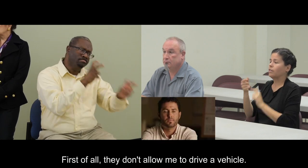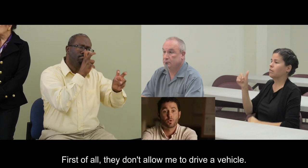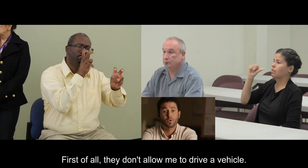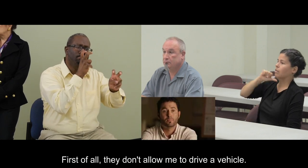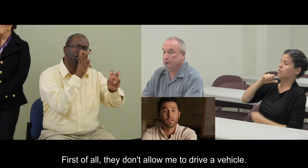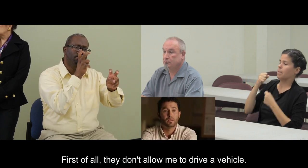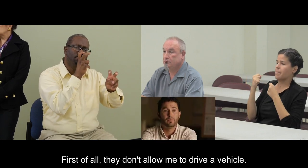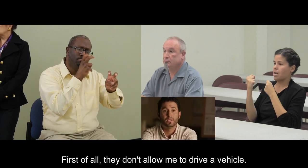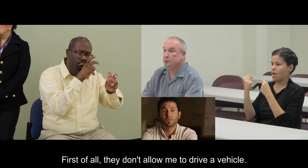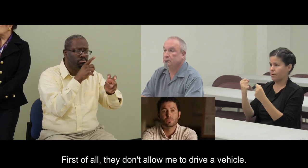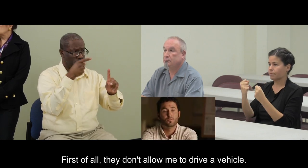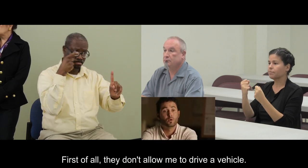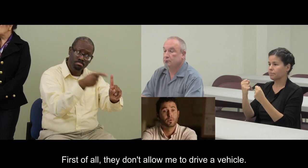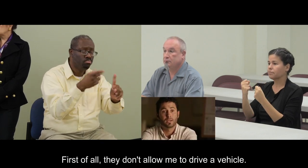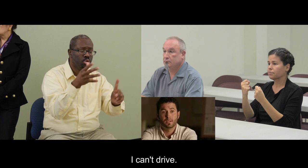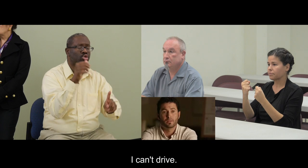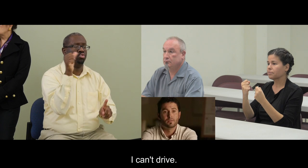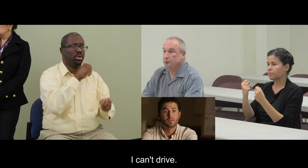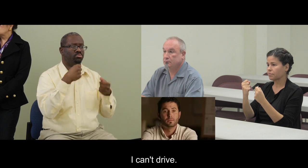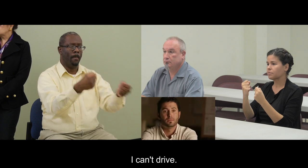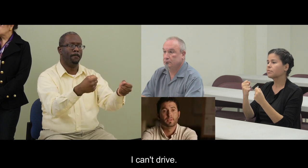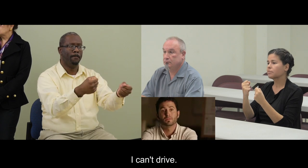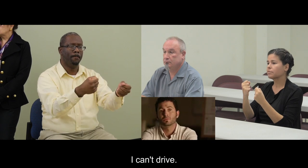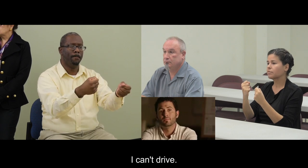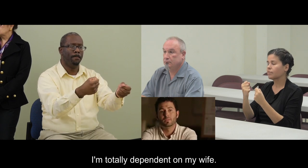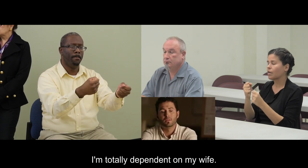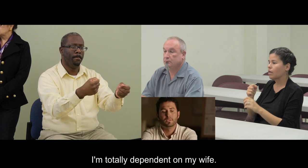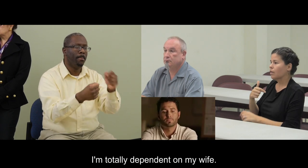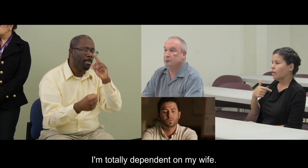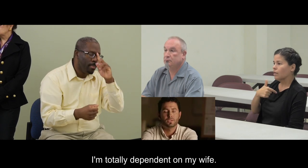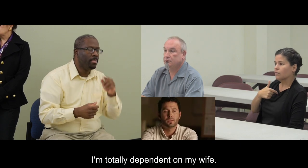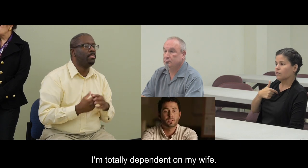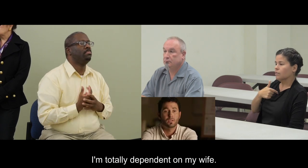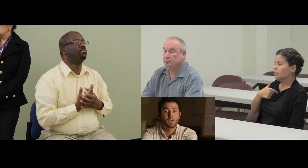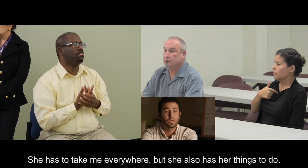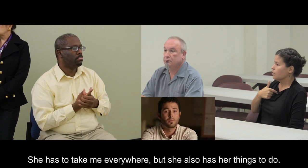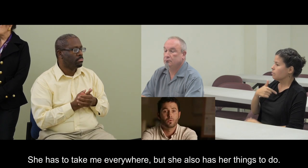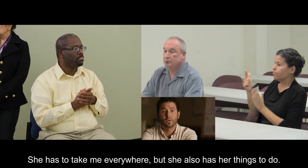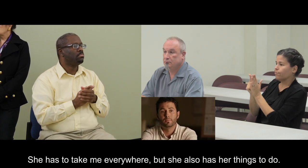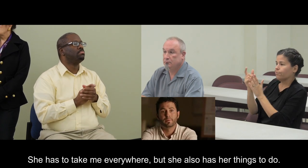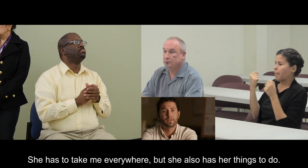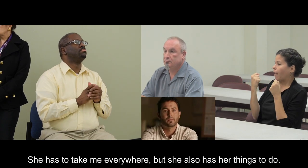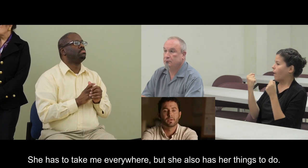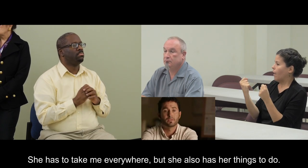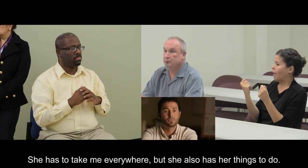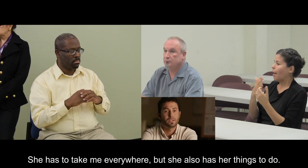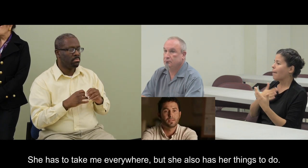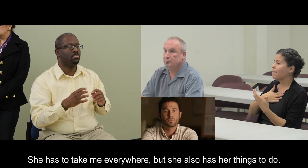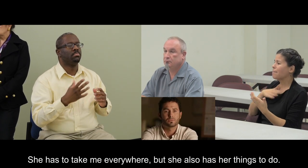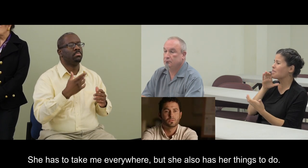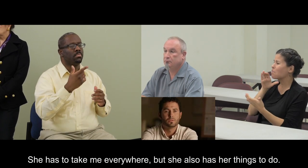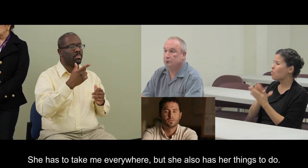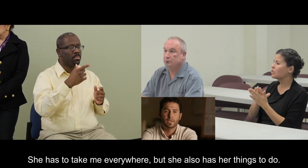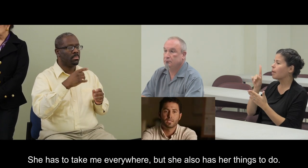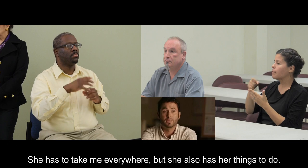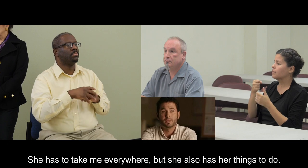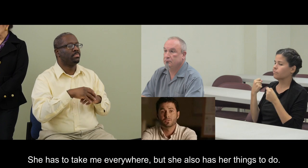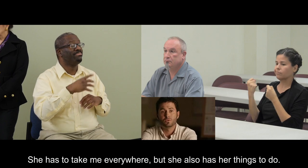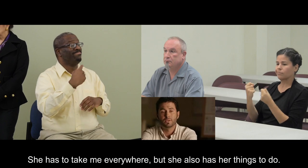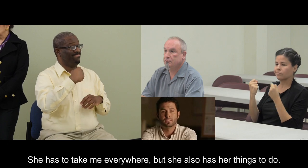me prohibieron manejar un vehículo, no puedo manejar, depende totalmente de mi esposa. Ella tiene que moverme para todos lados. Ella también tiene sus